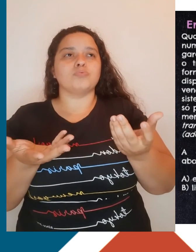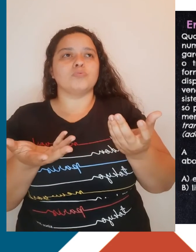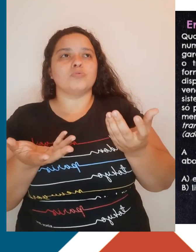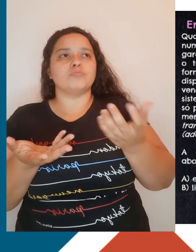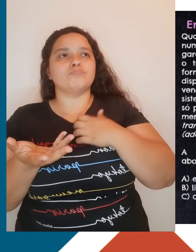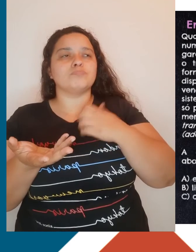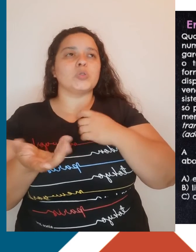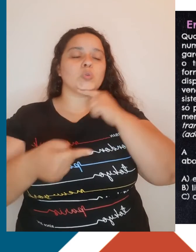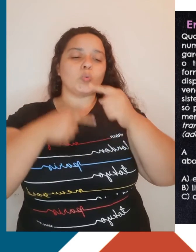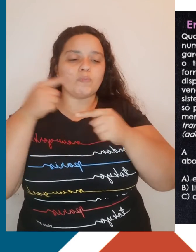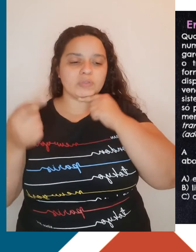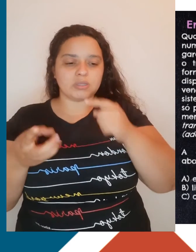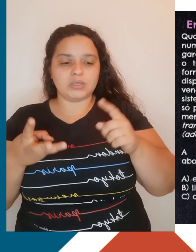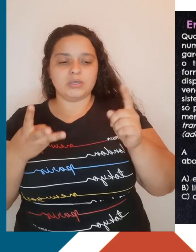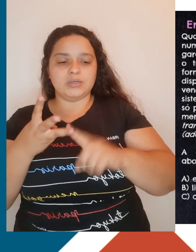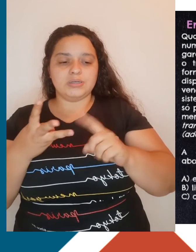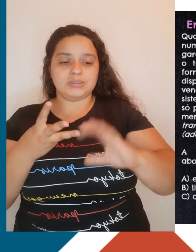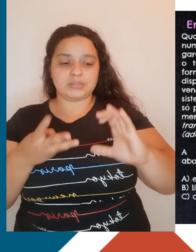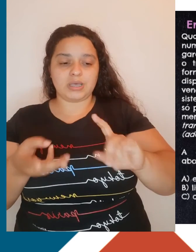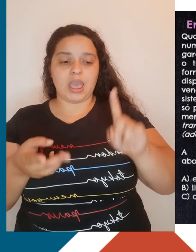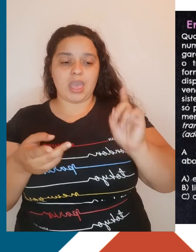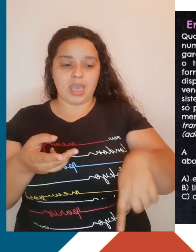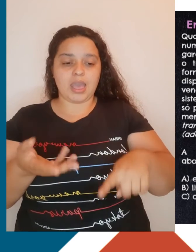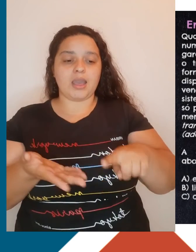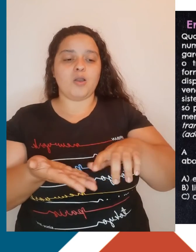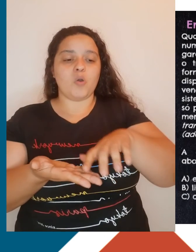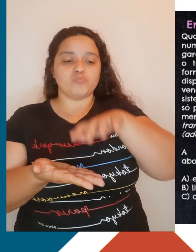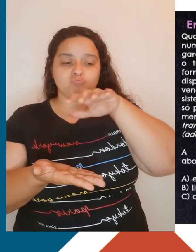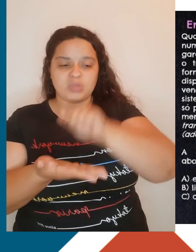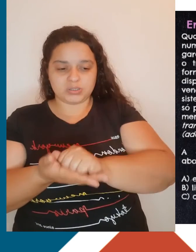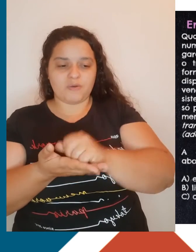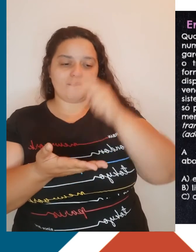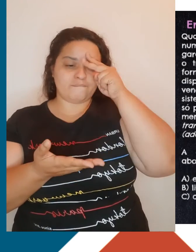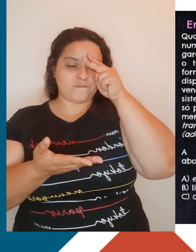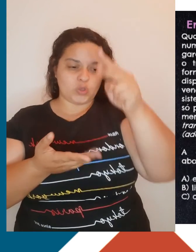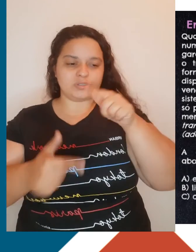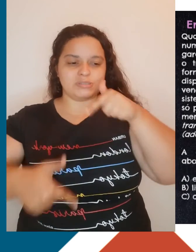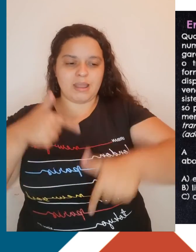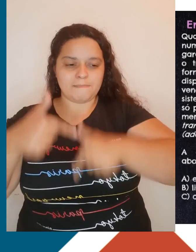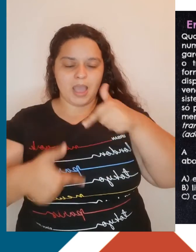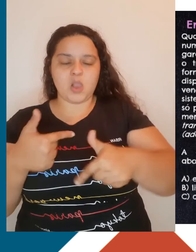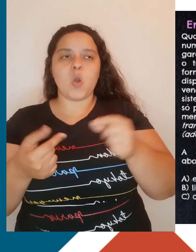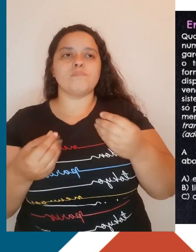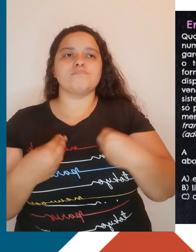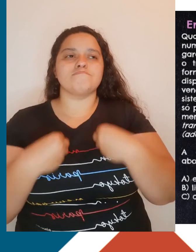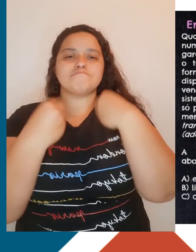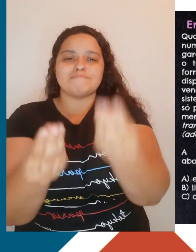Letra C. A consequência é a consolidação da força de trabalho como mercadoria?